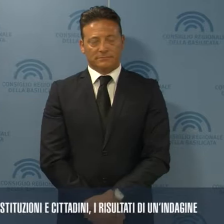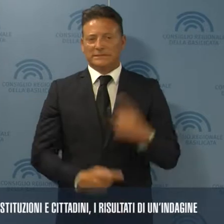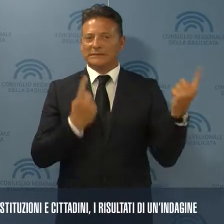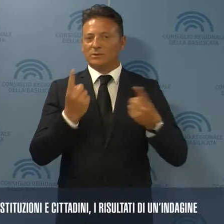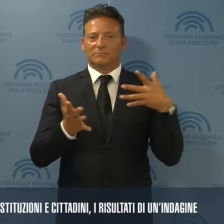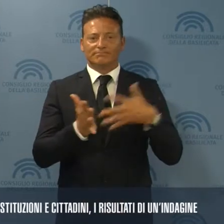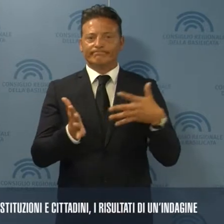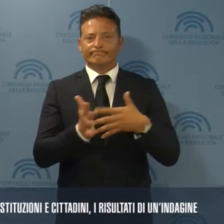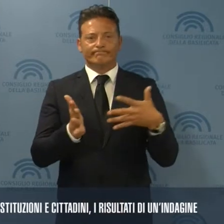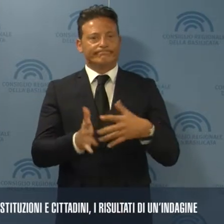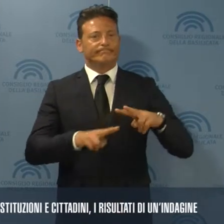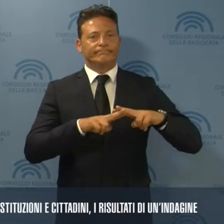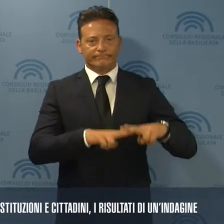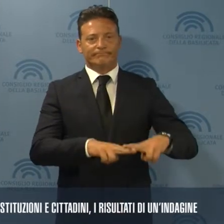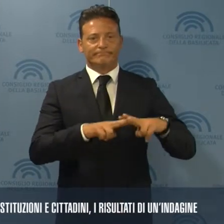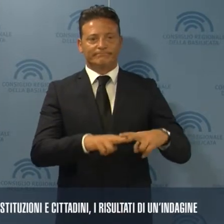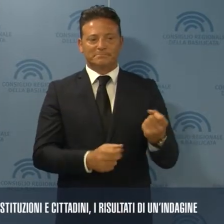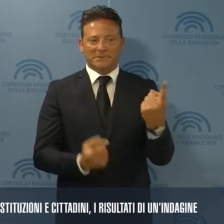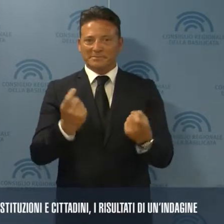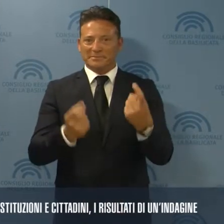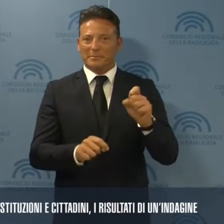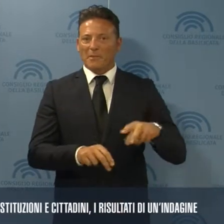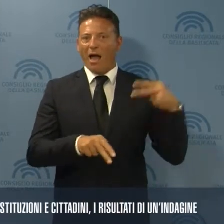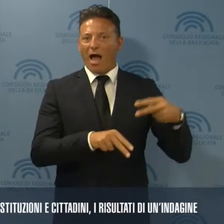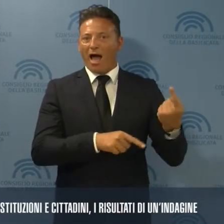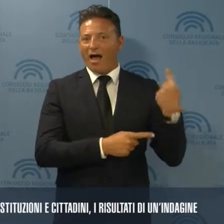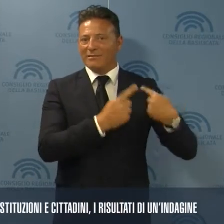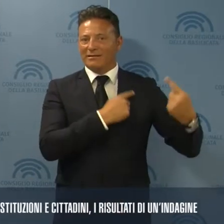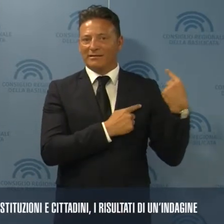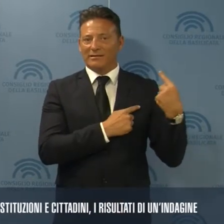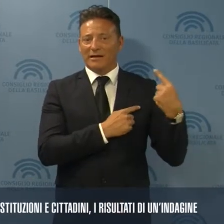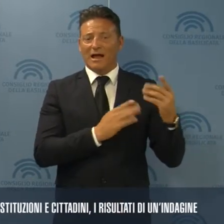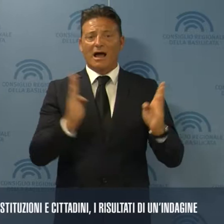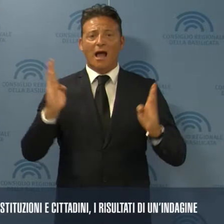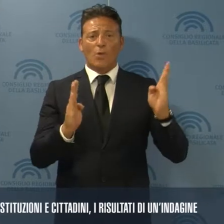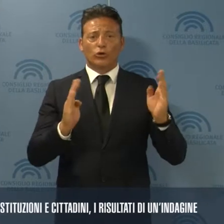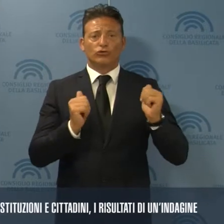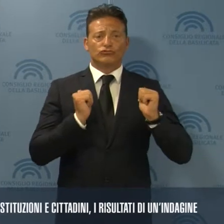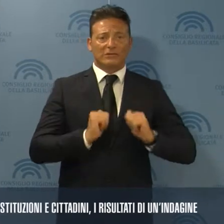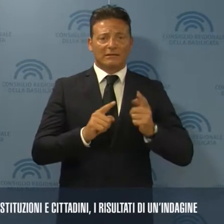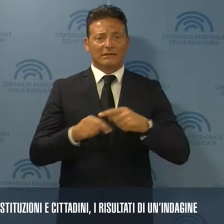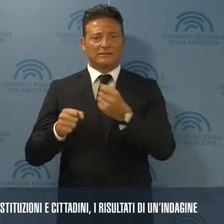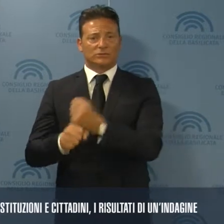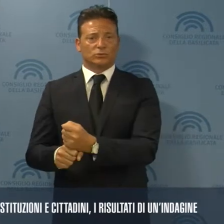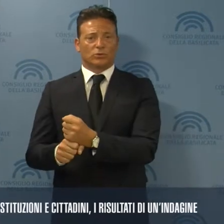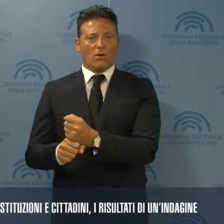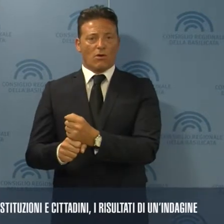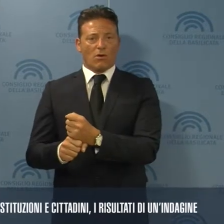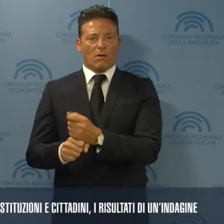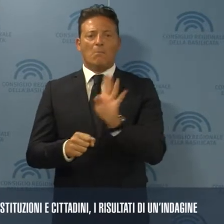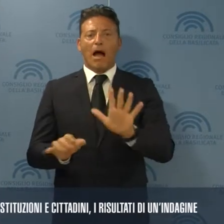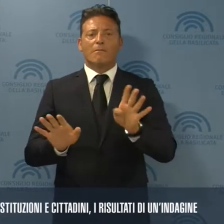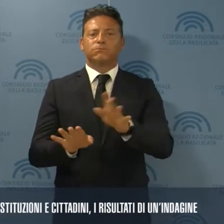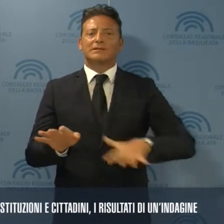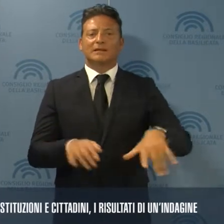Permangono le difficoltà emerse negli ultimi anni nel rapporto fra cittadini e istituzioni, ma in